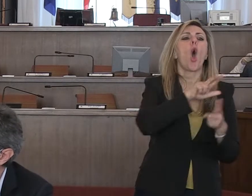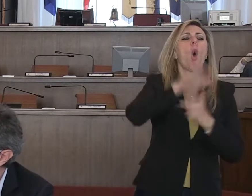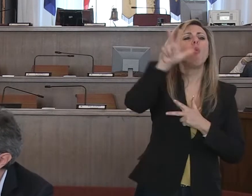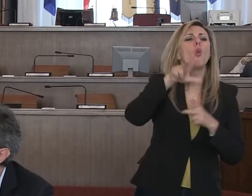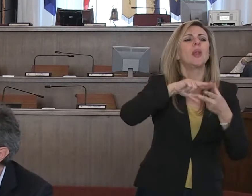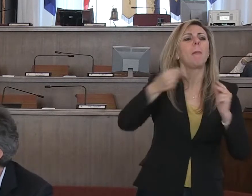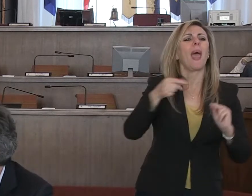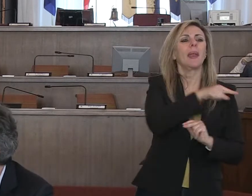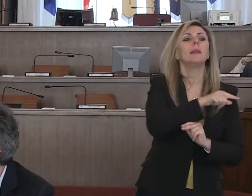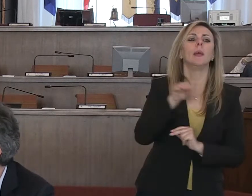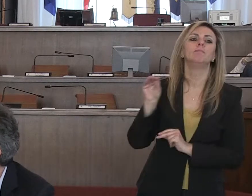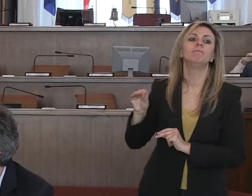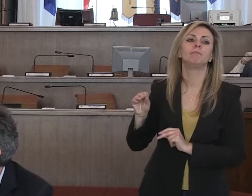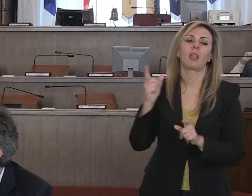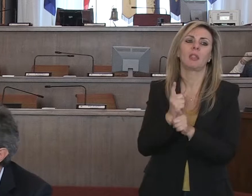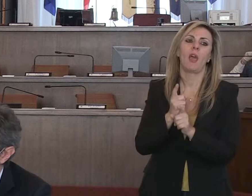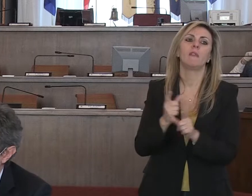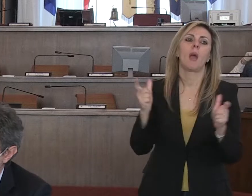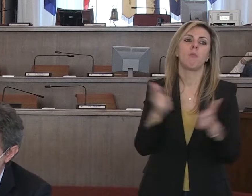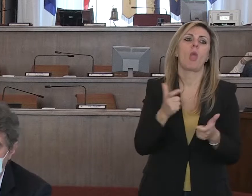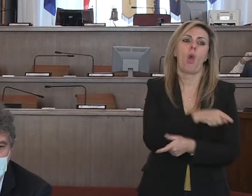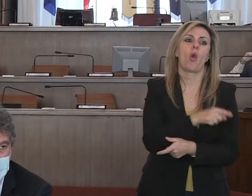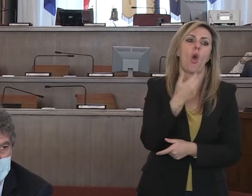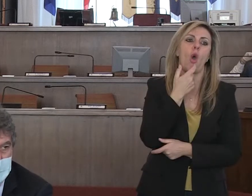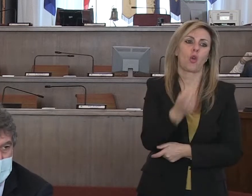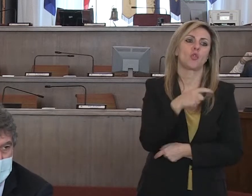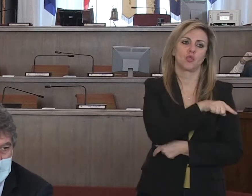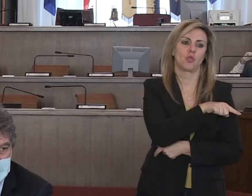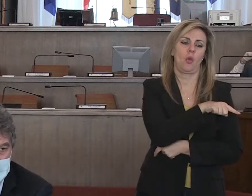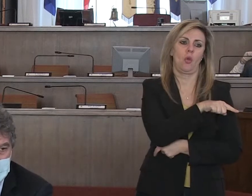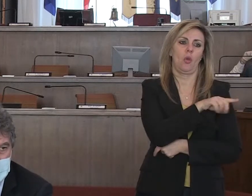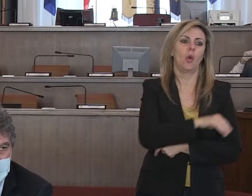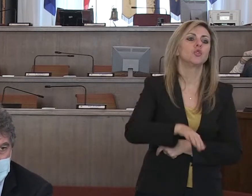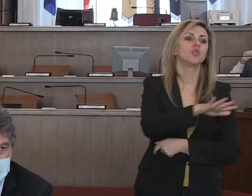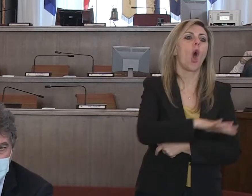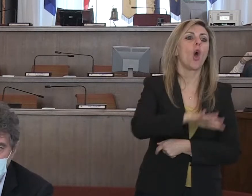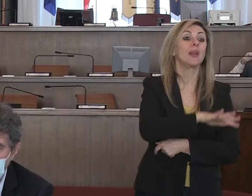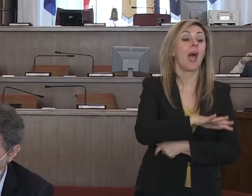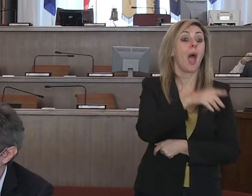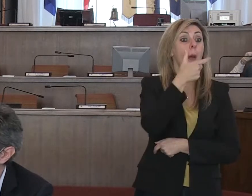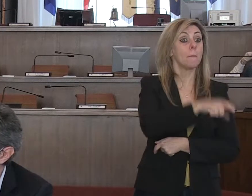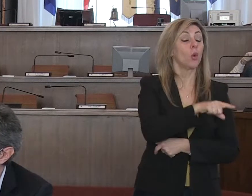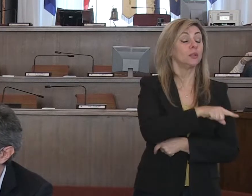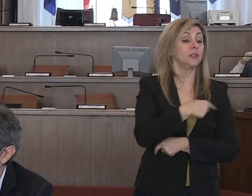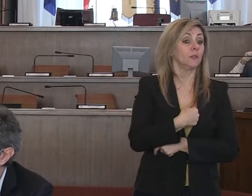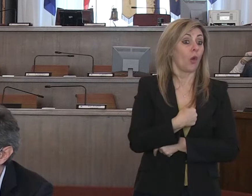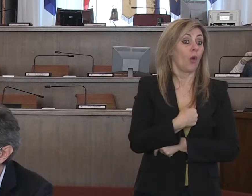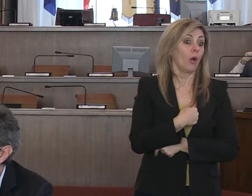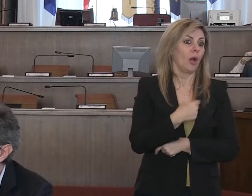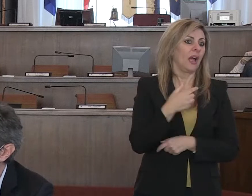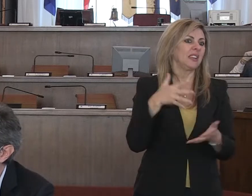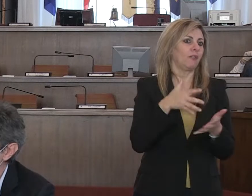comunale di considerare l'allargamento della zona. Naturalmente le decisioni prese sono